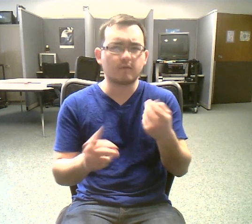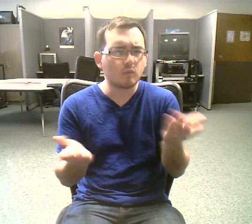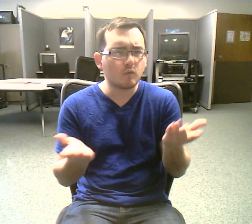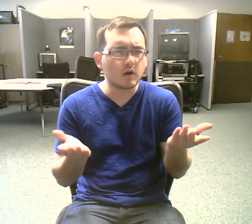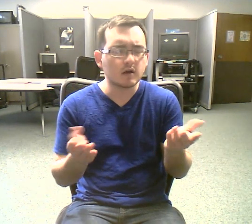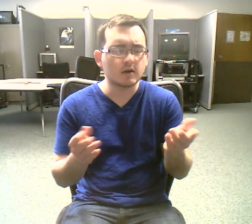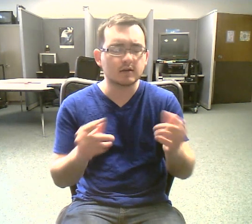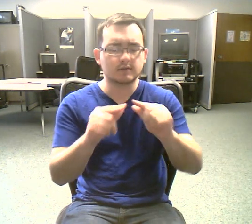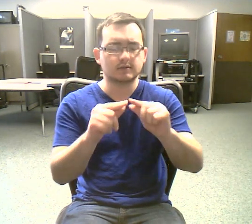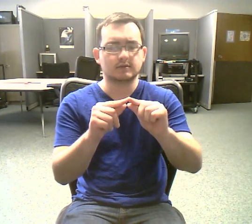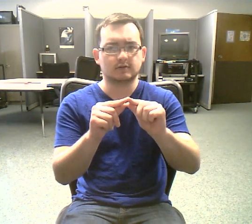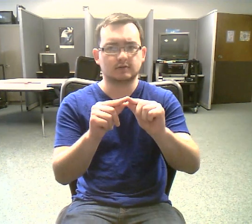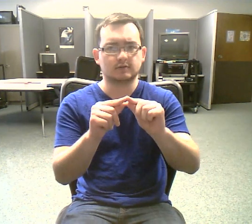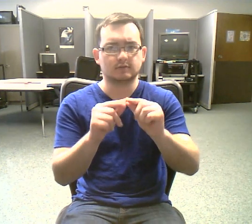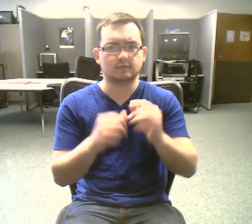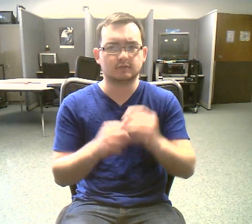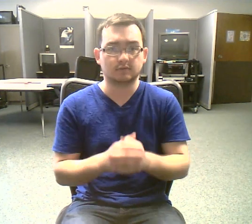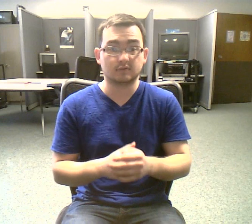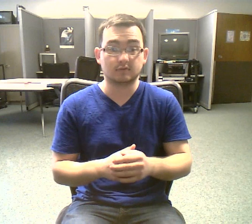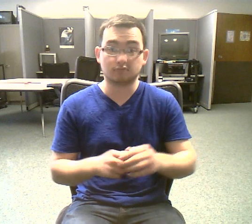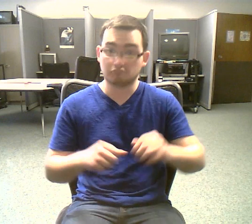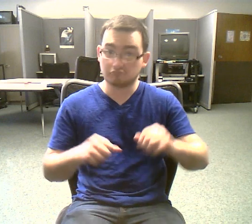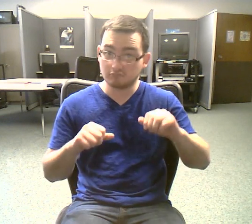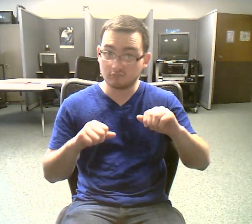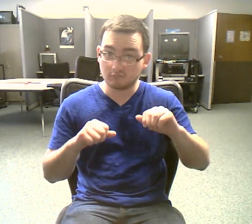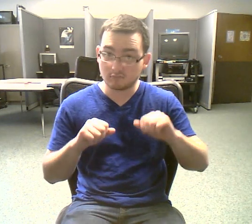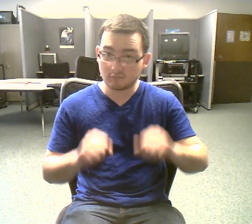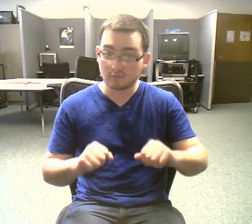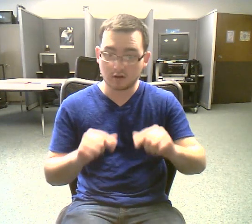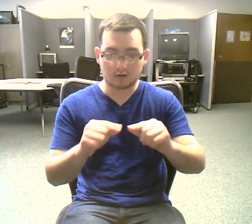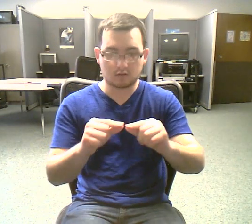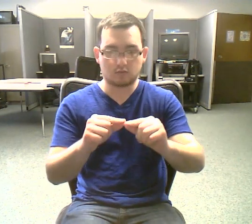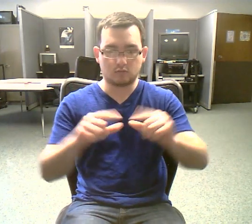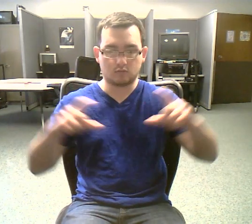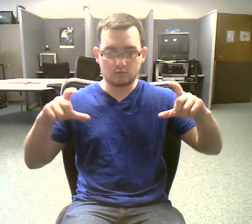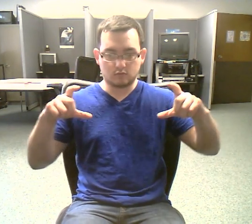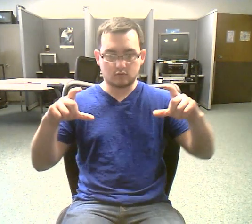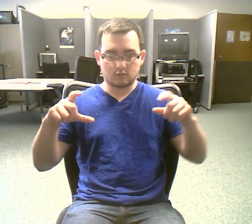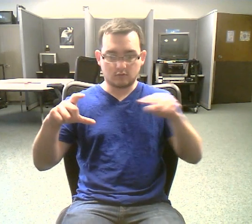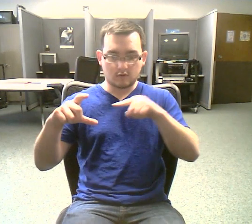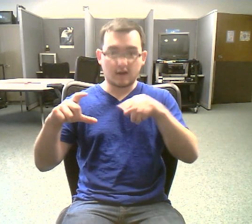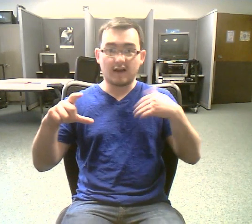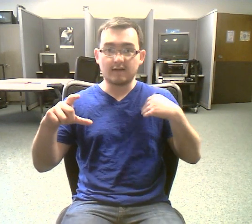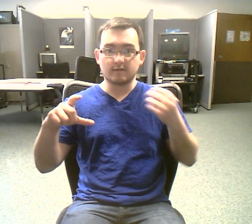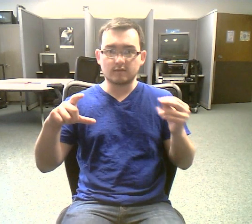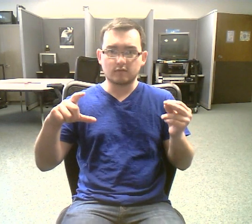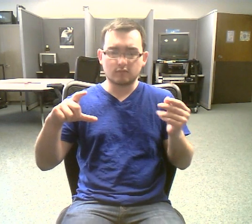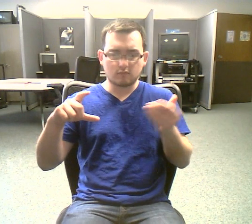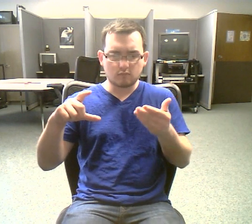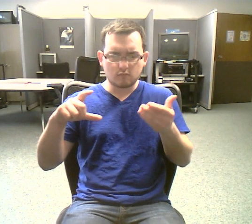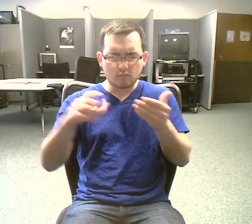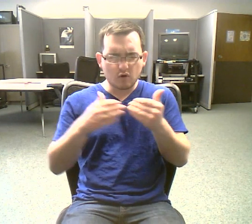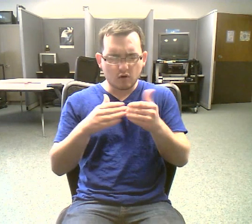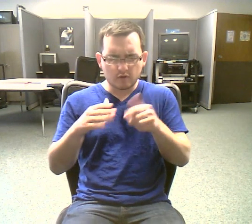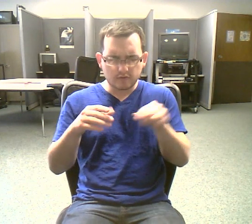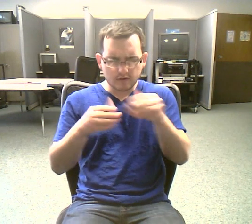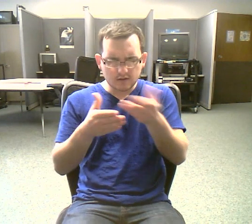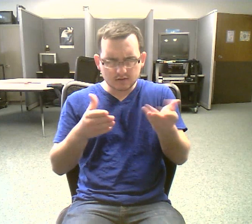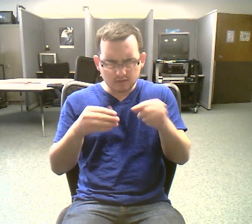smaller pieces to cells that include proteins and organelles. Cells are small compartments that